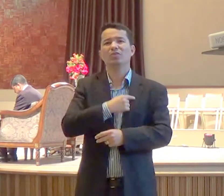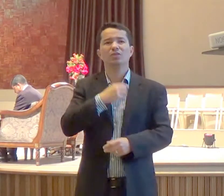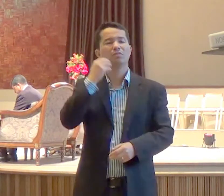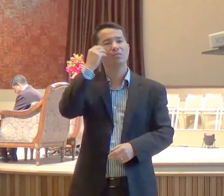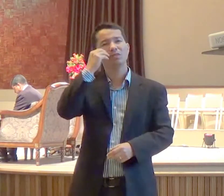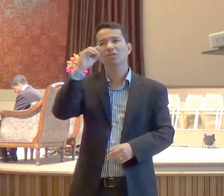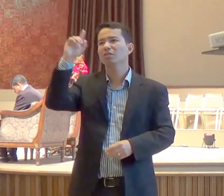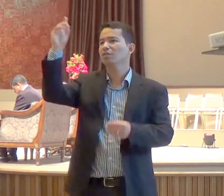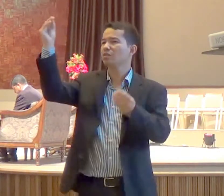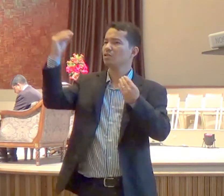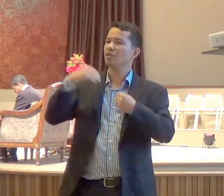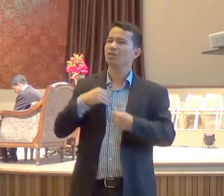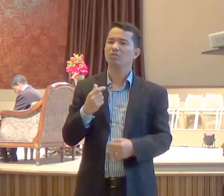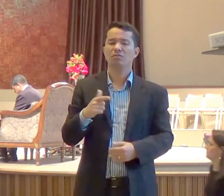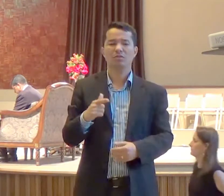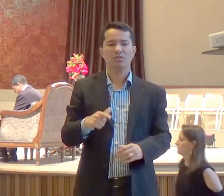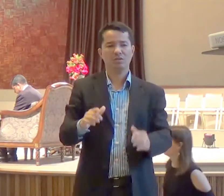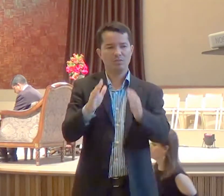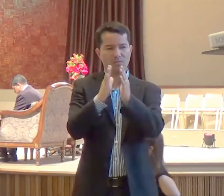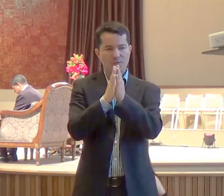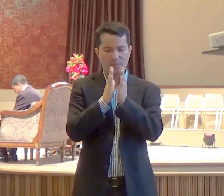vamos orar, eterno Deus,